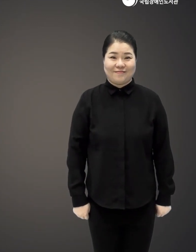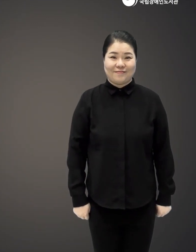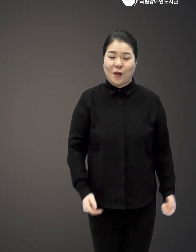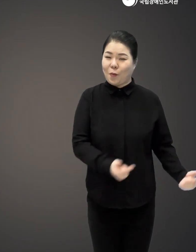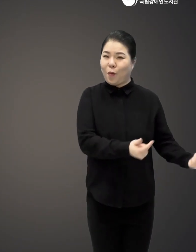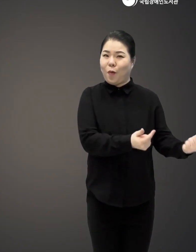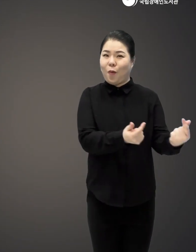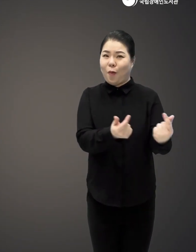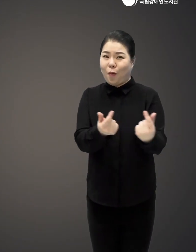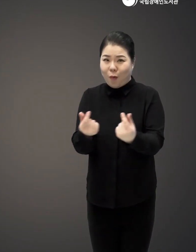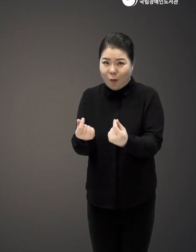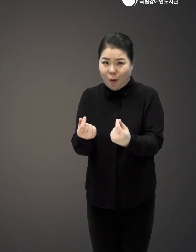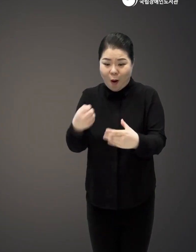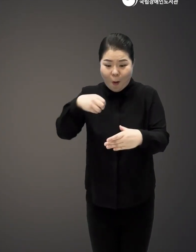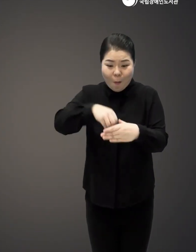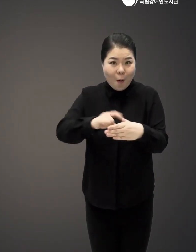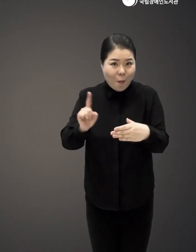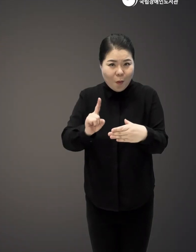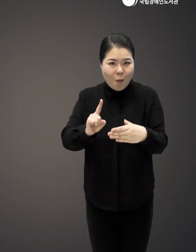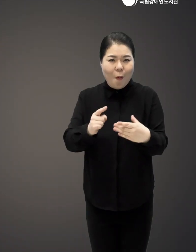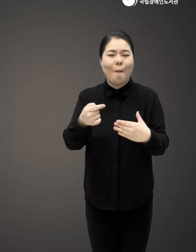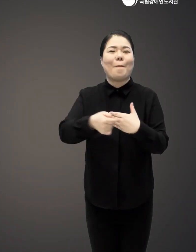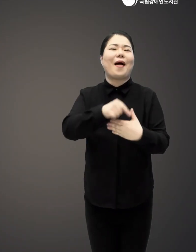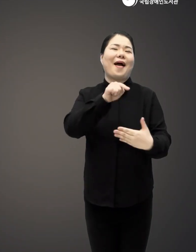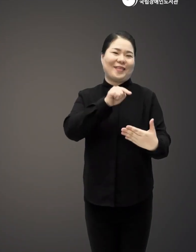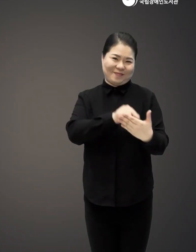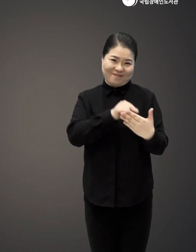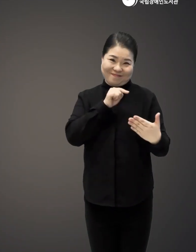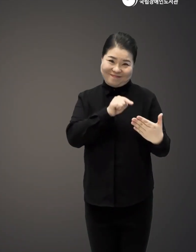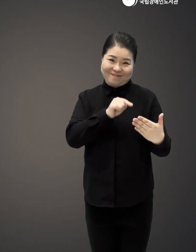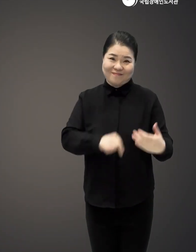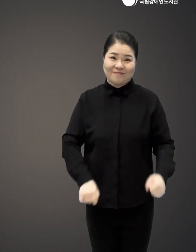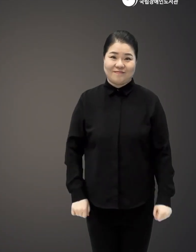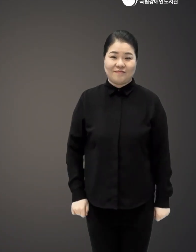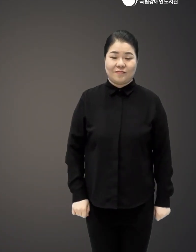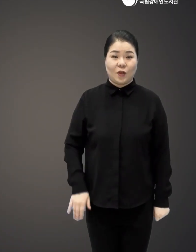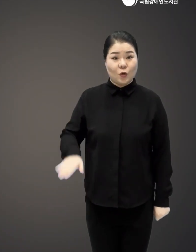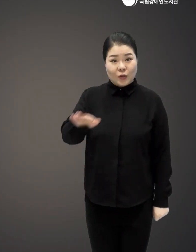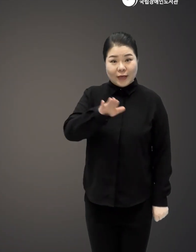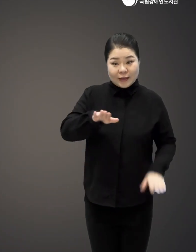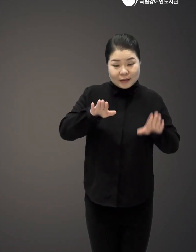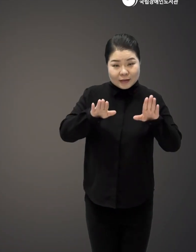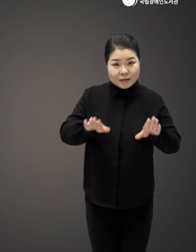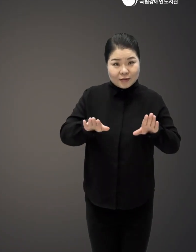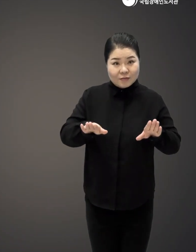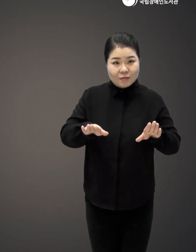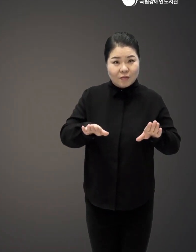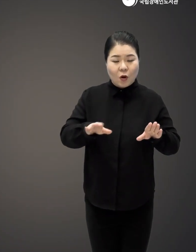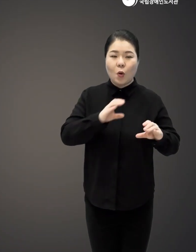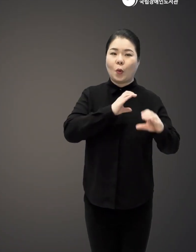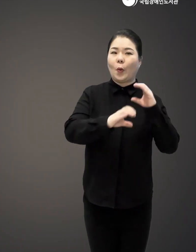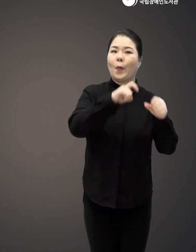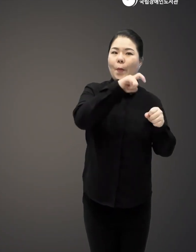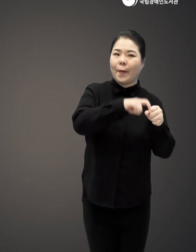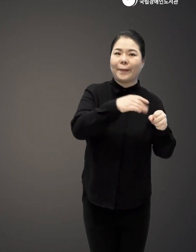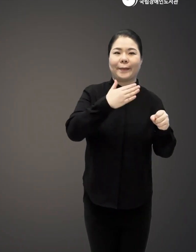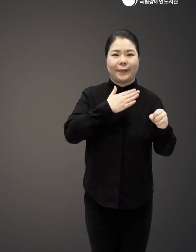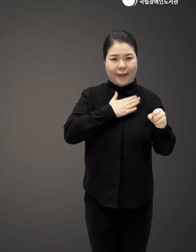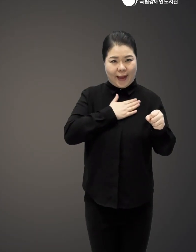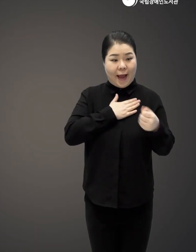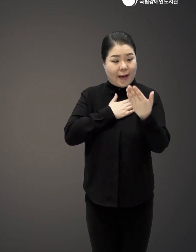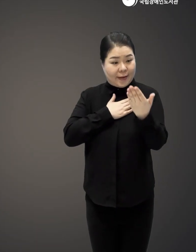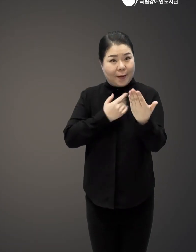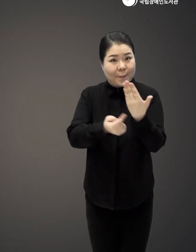공통점이 이 마음이 안 빠진다는 거예요 그렇다면 우리가 현실에서 소통을 하기 위해서 나